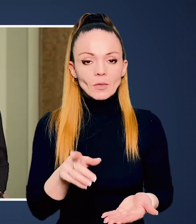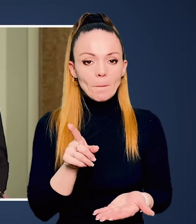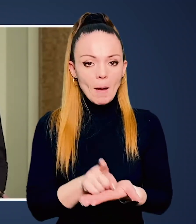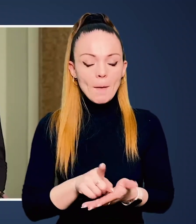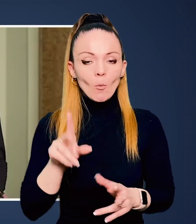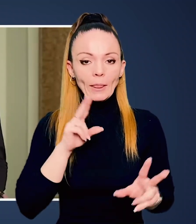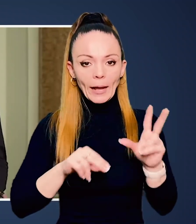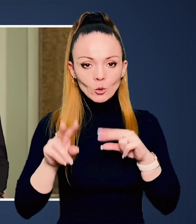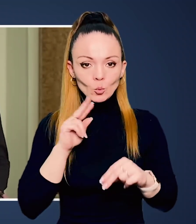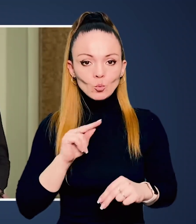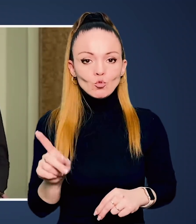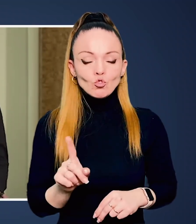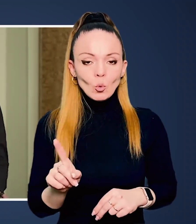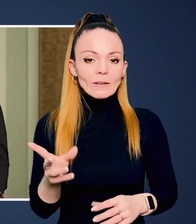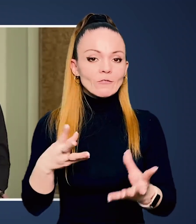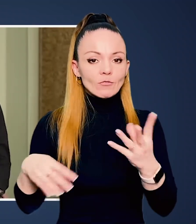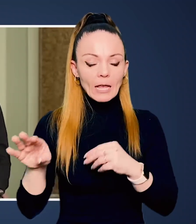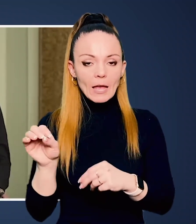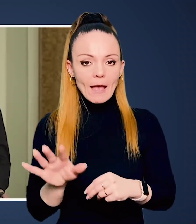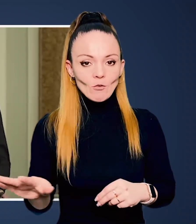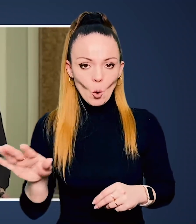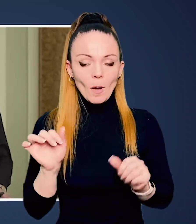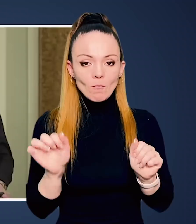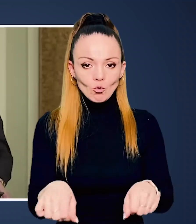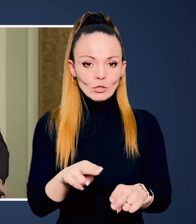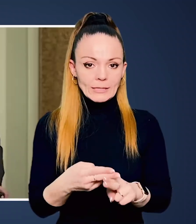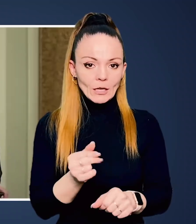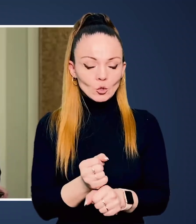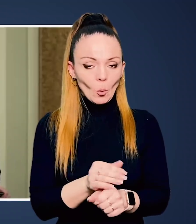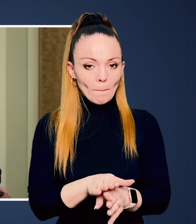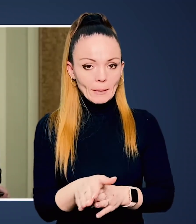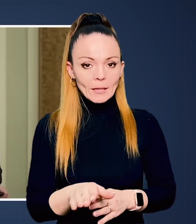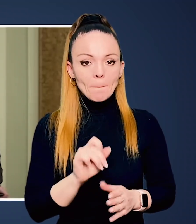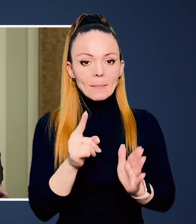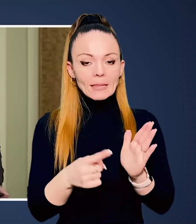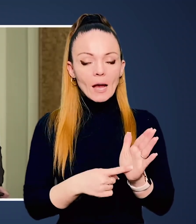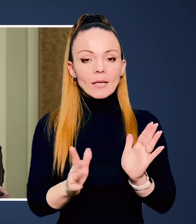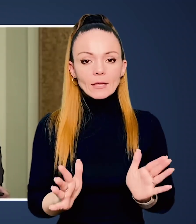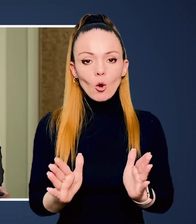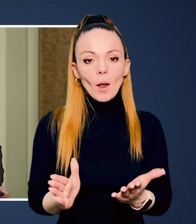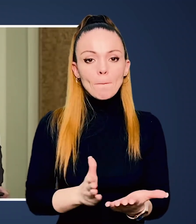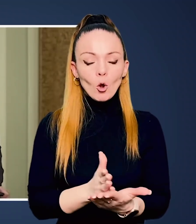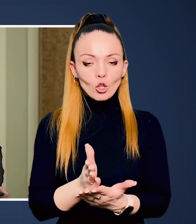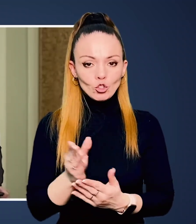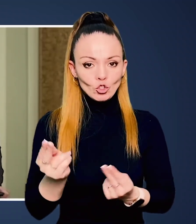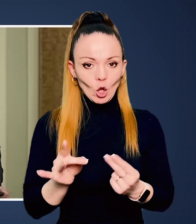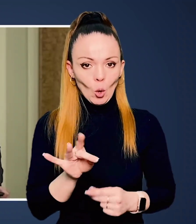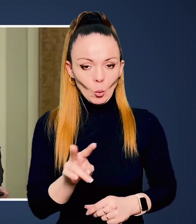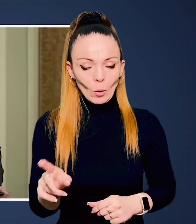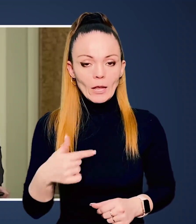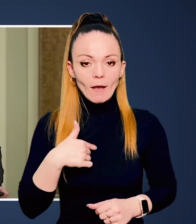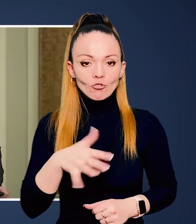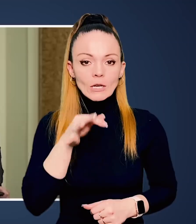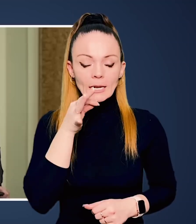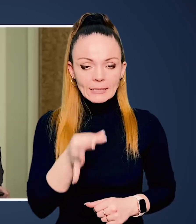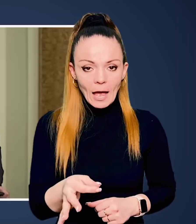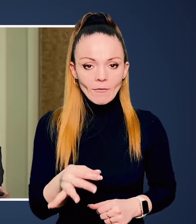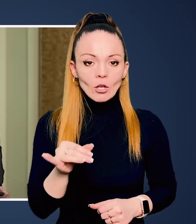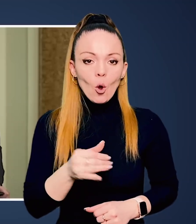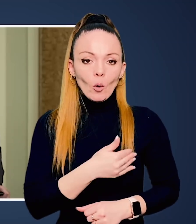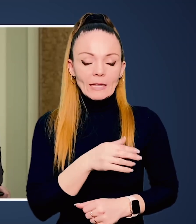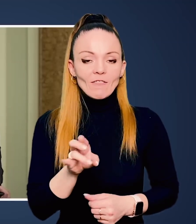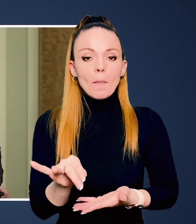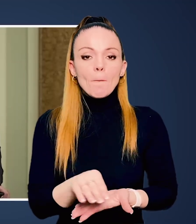маємо надію, що вся Європа може це зробити. питання тільки політичної